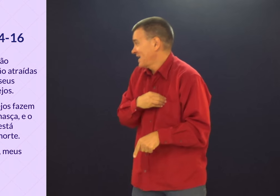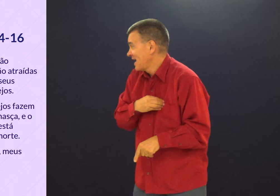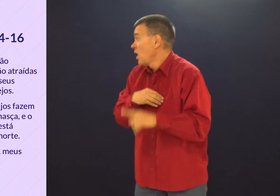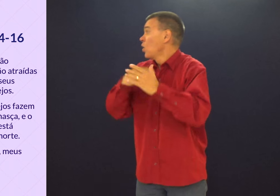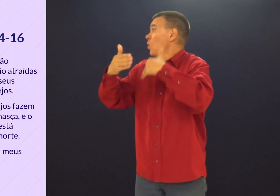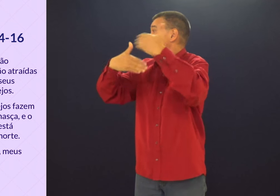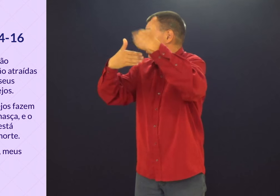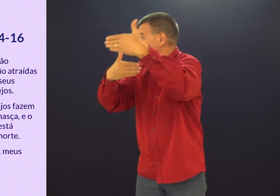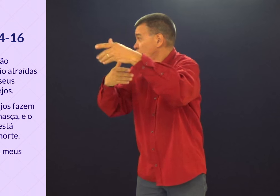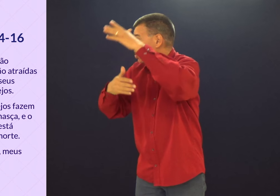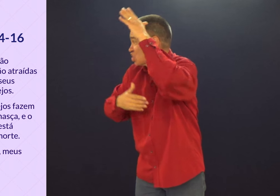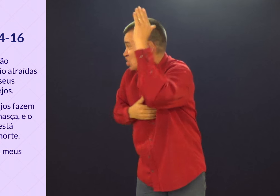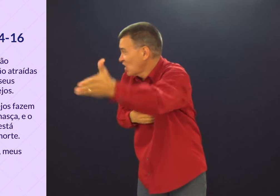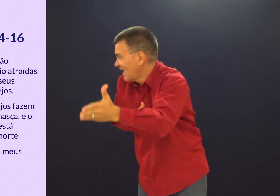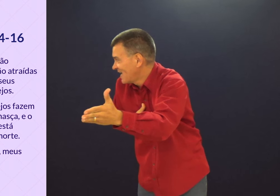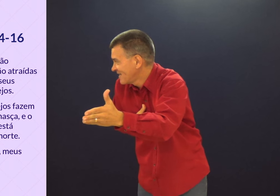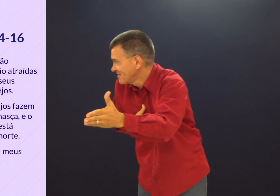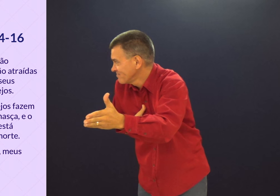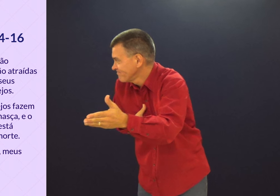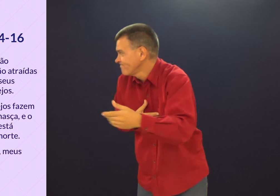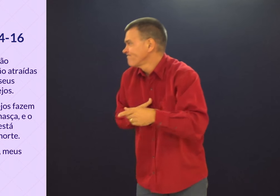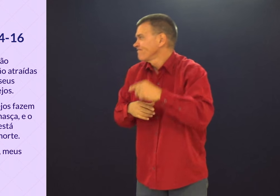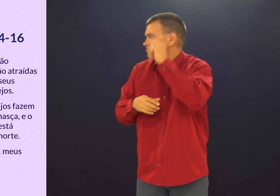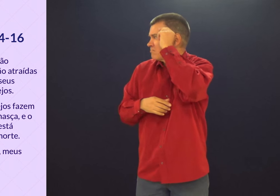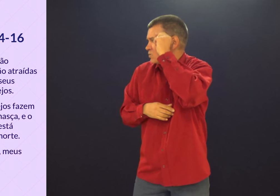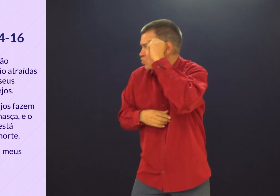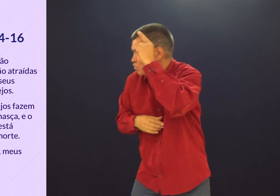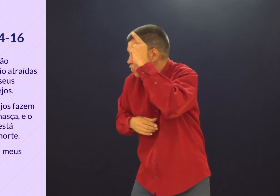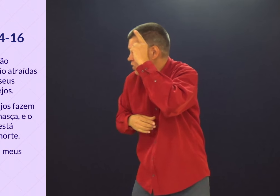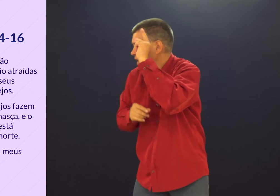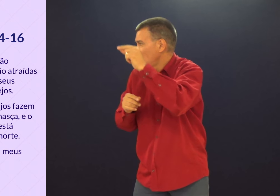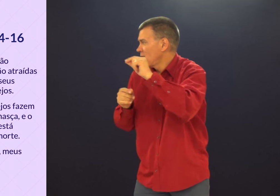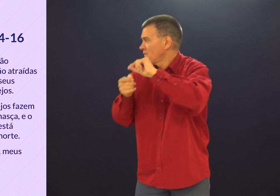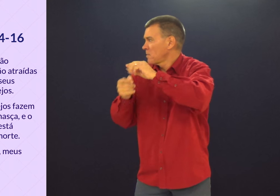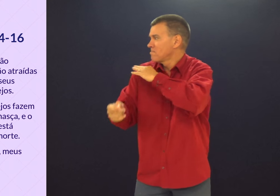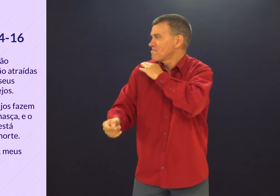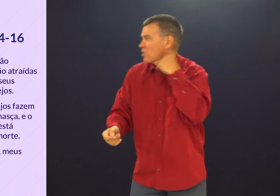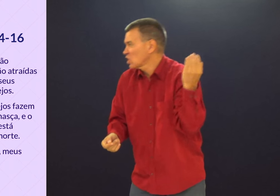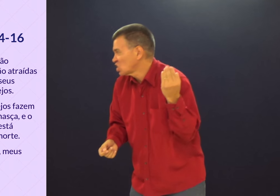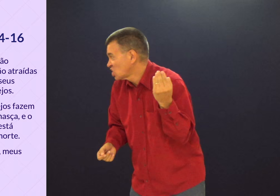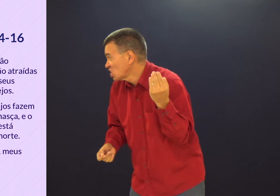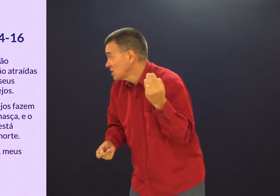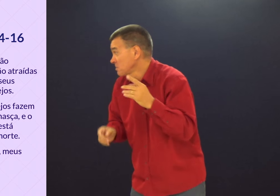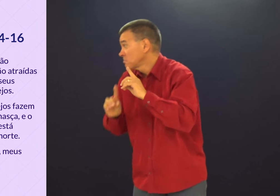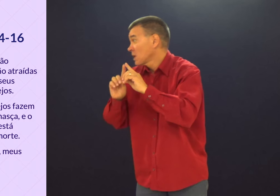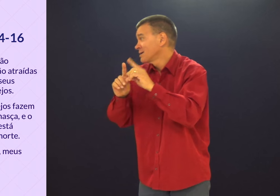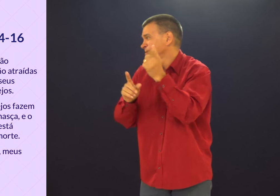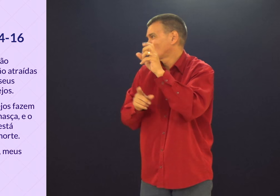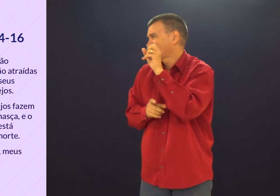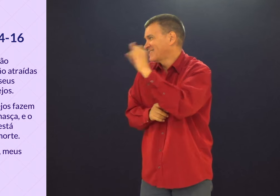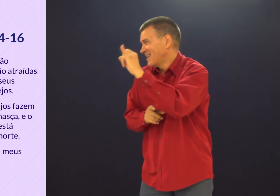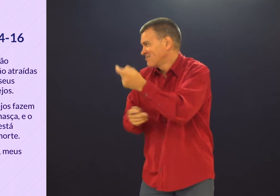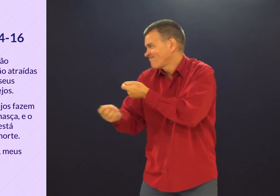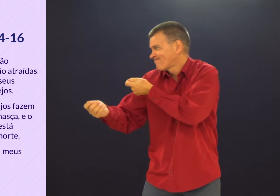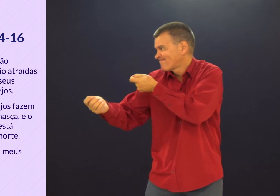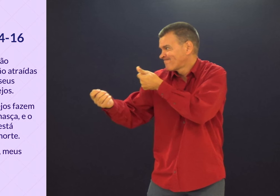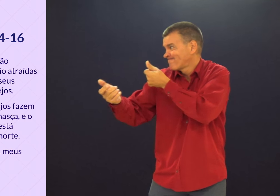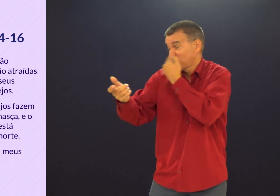E o pecado, quando já está maduro, produz a morte. Não se enganem, meus